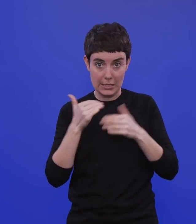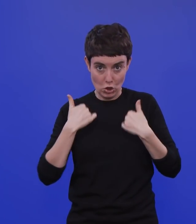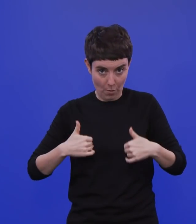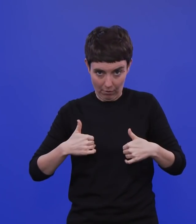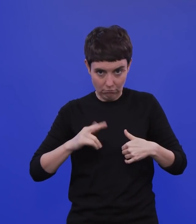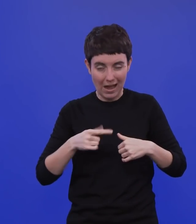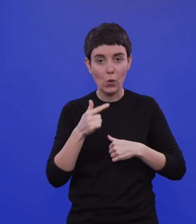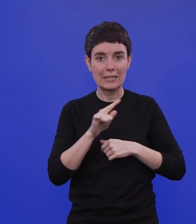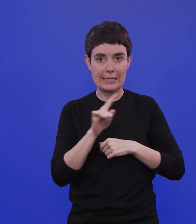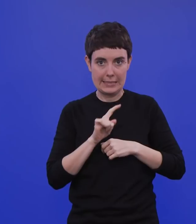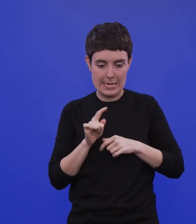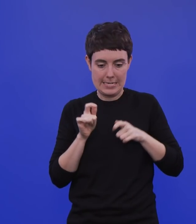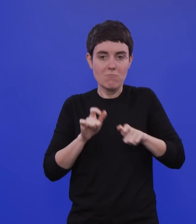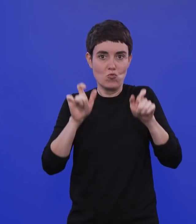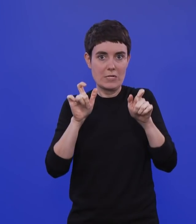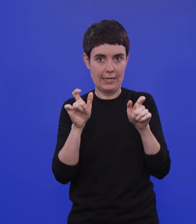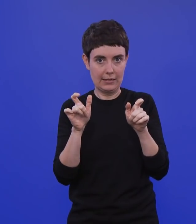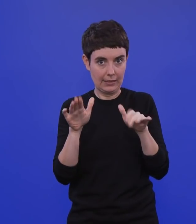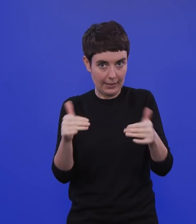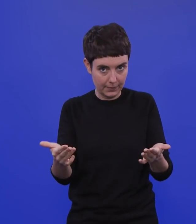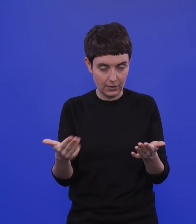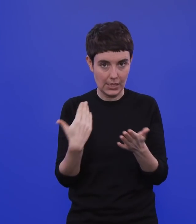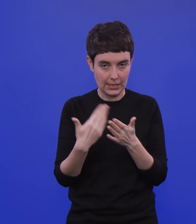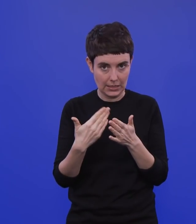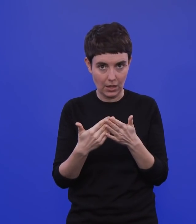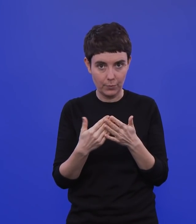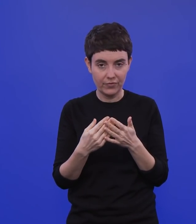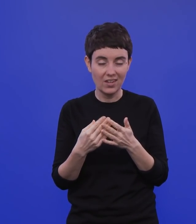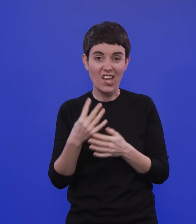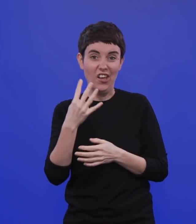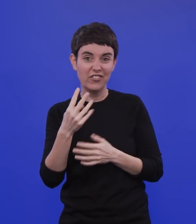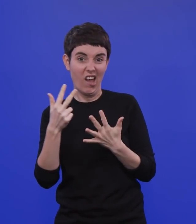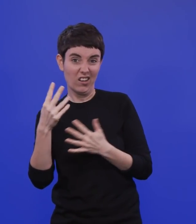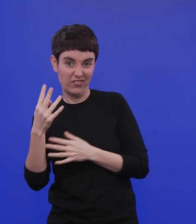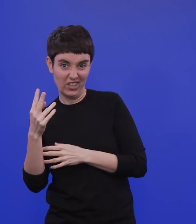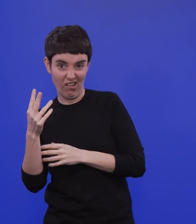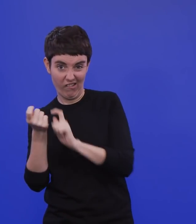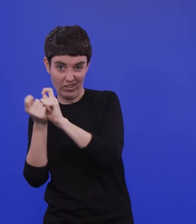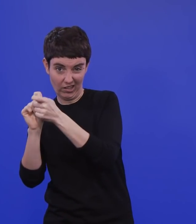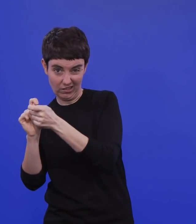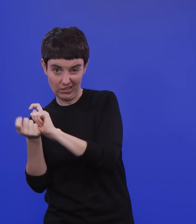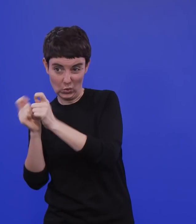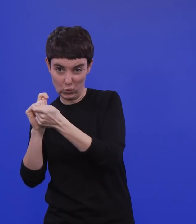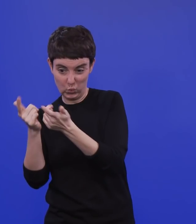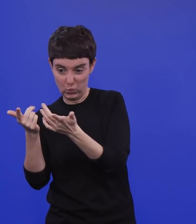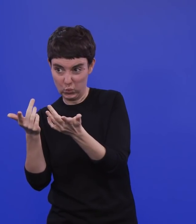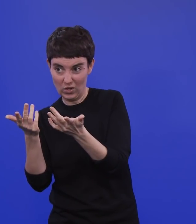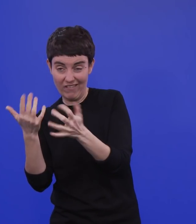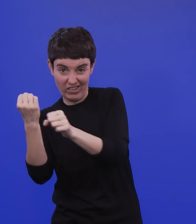so, dass man nicht genau sagen kann, was jetzt diese 4-8-4-Variante zusätzlich noch bewirkt. Aber das ist keine